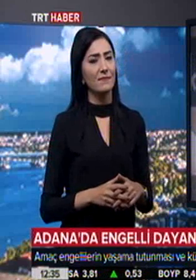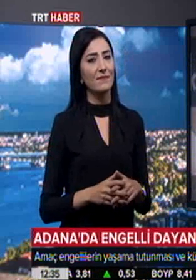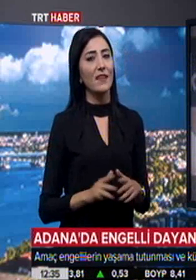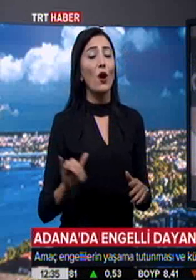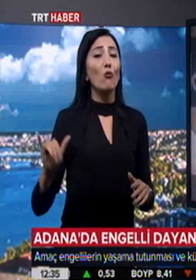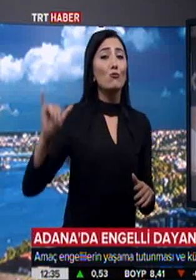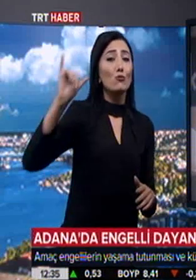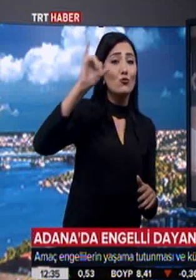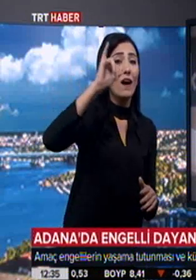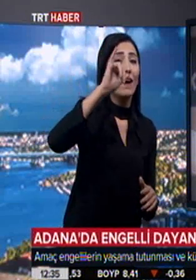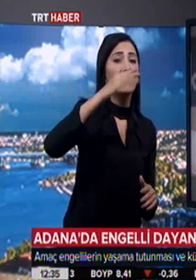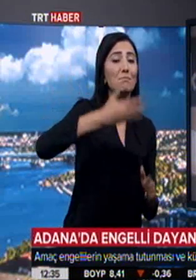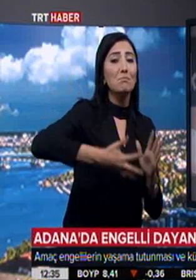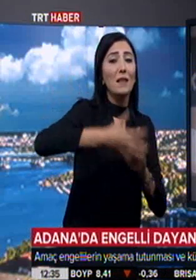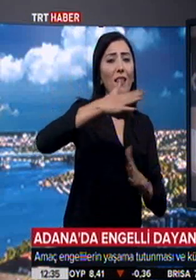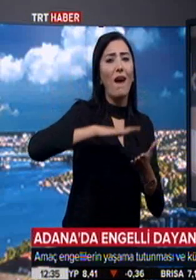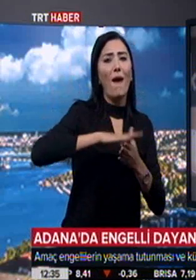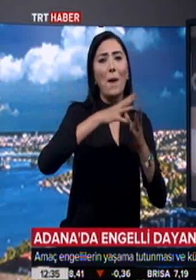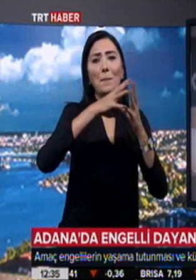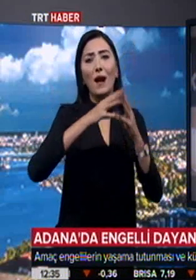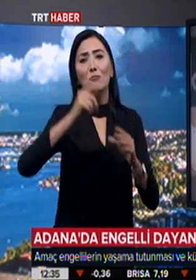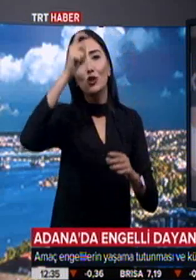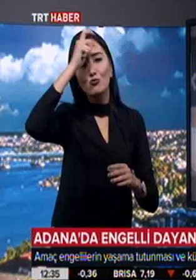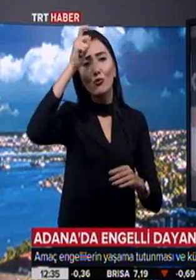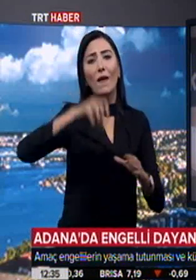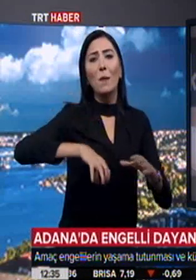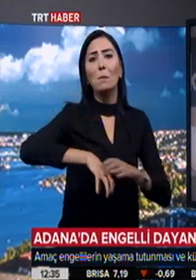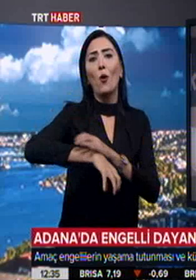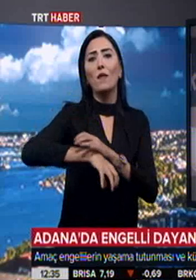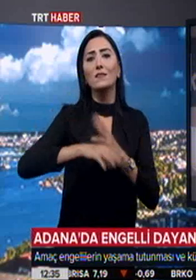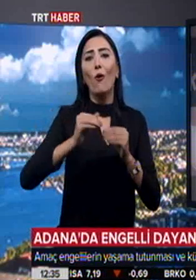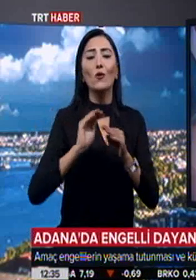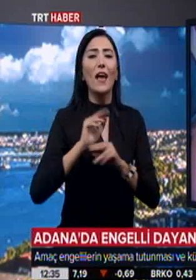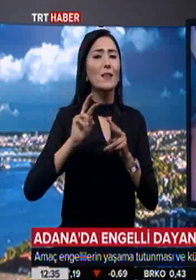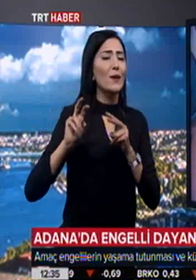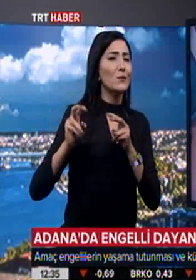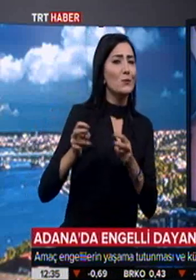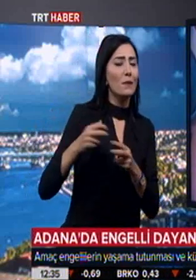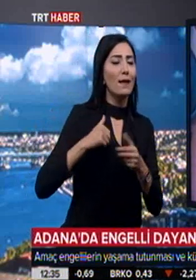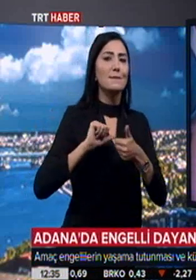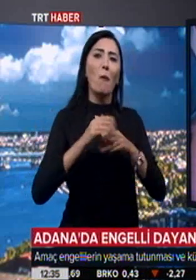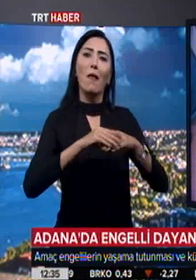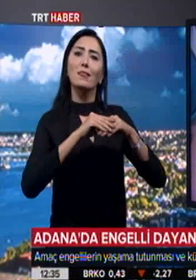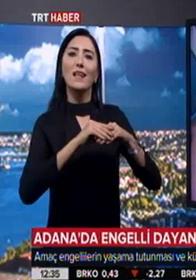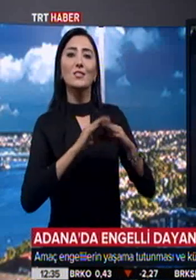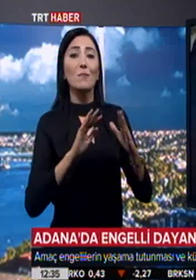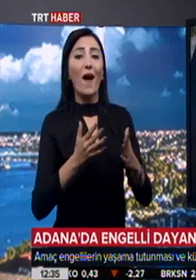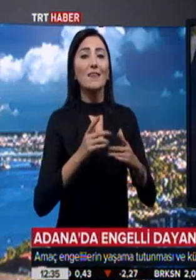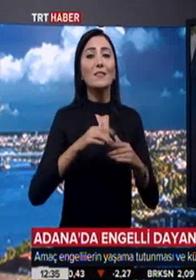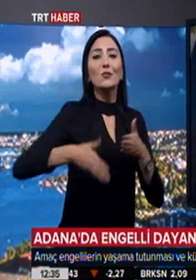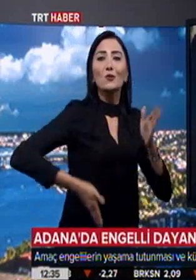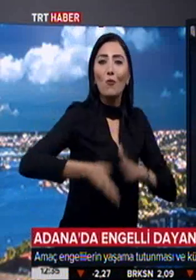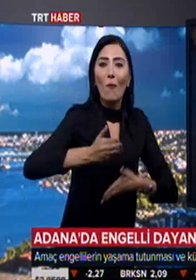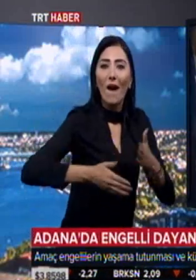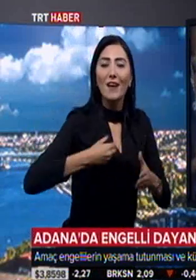Uçağım vurduğu binada ayağımı kaybettim. Türkiye'de protesto kıldı. Hayata küstüğüm sırada sporla tanıştım. Artık sokağa